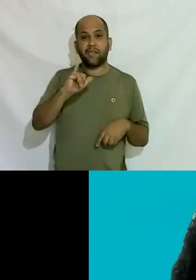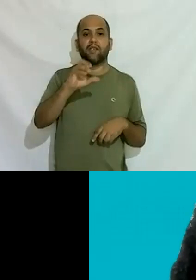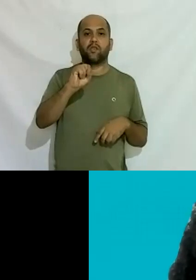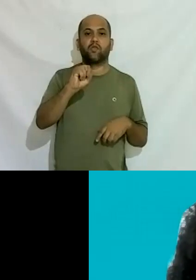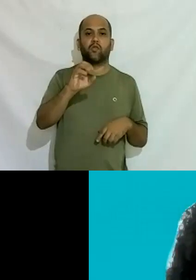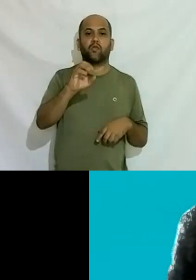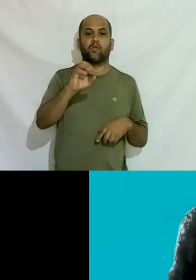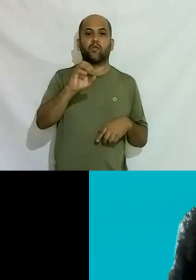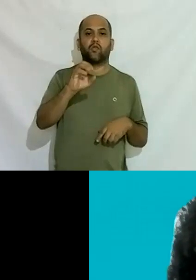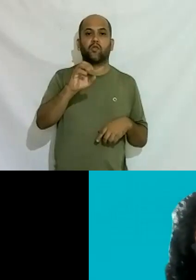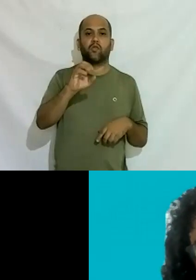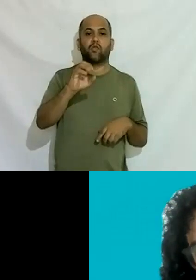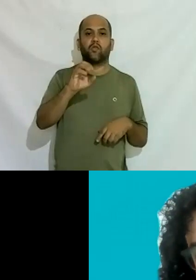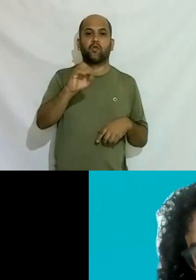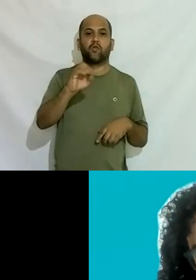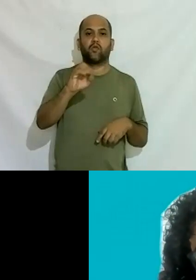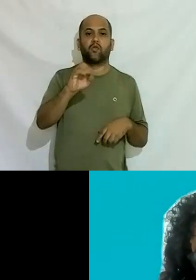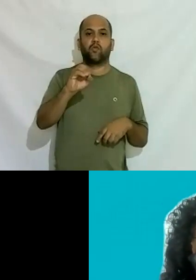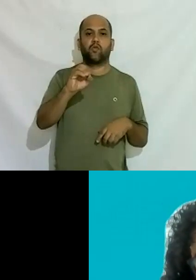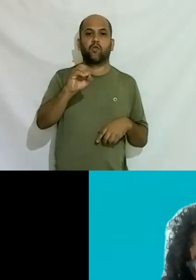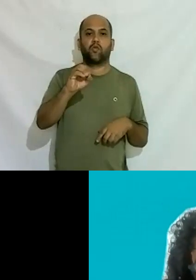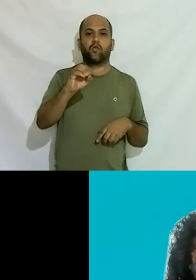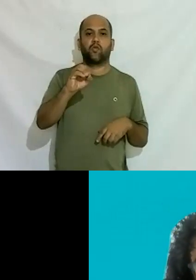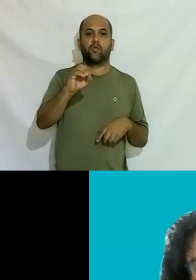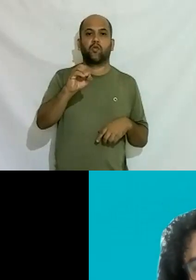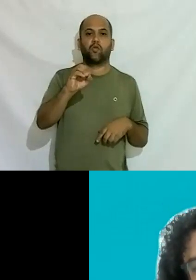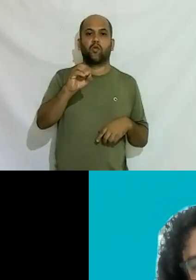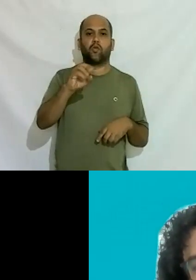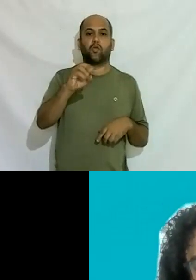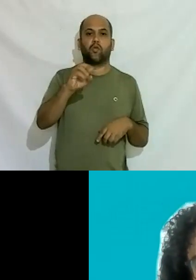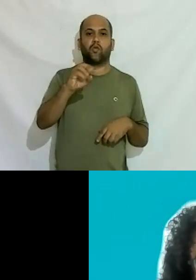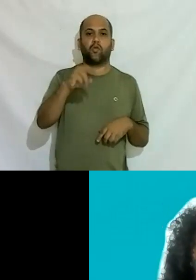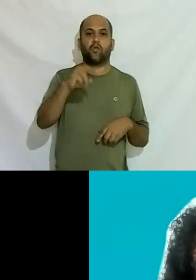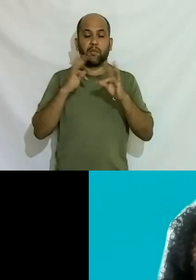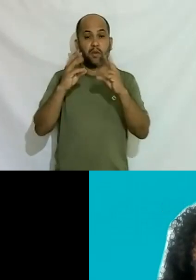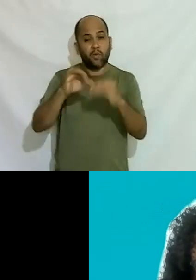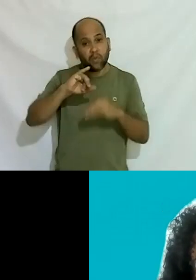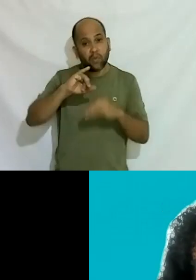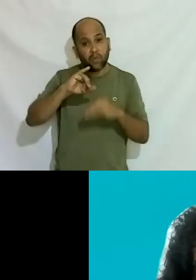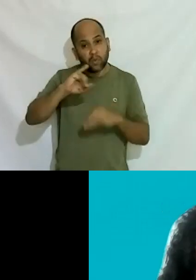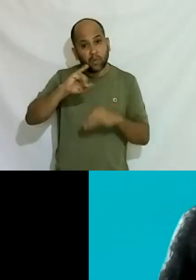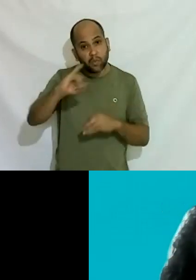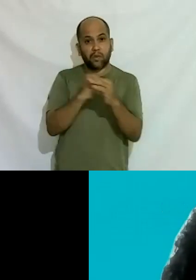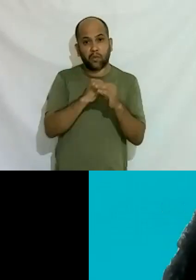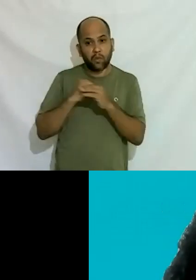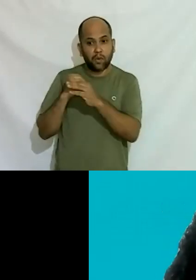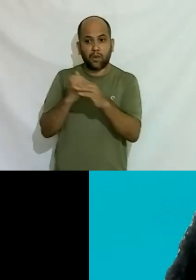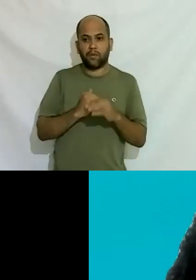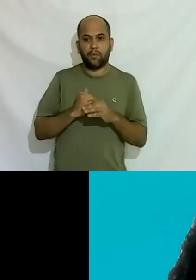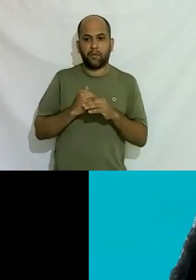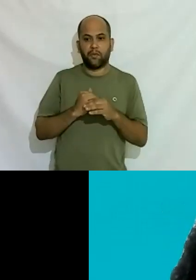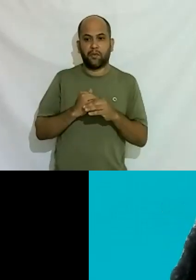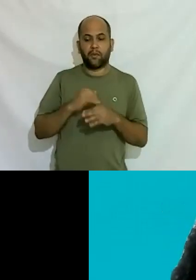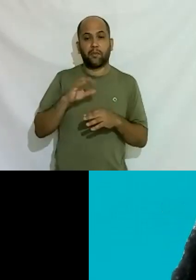que é a direitos iguais para todos oportunidades iguais para todos pelo menos com